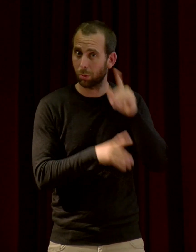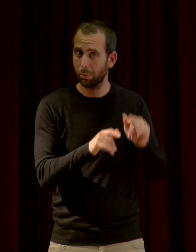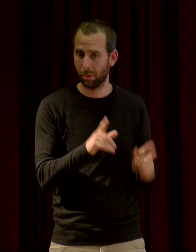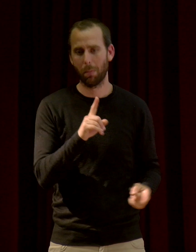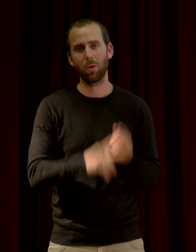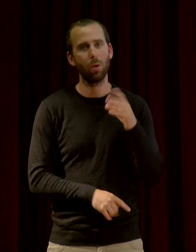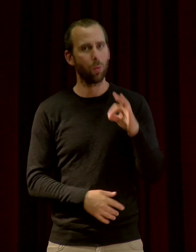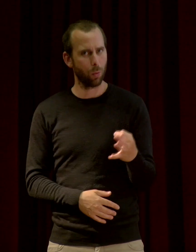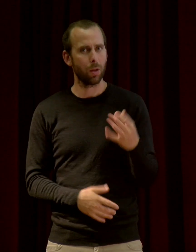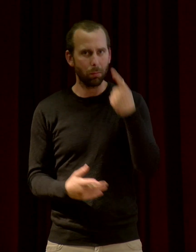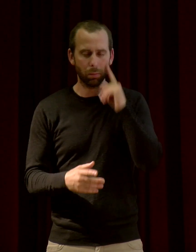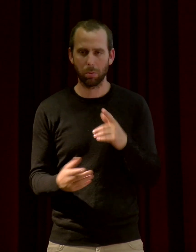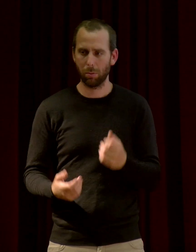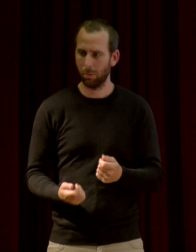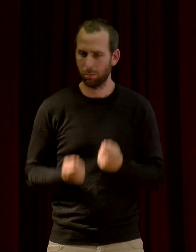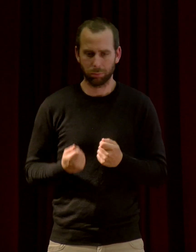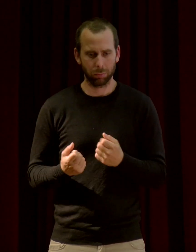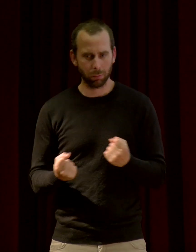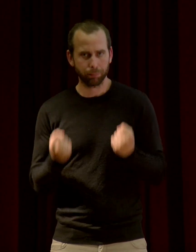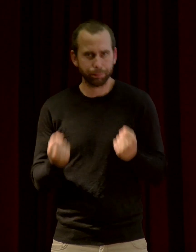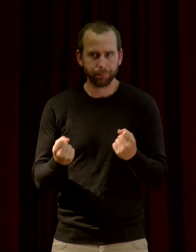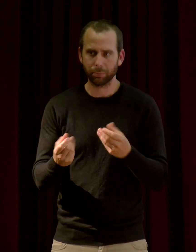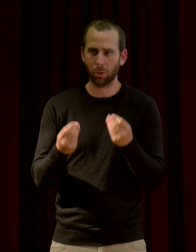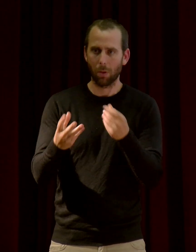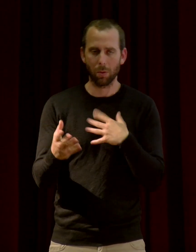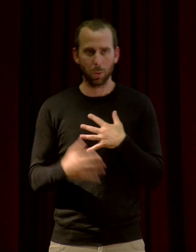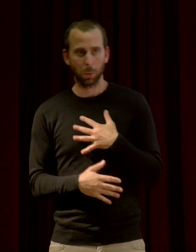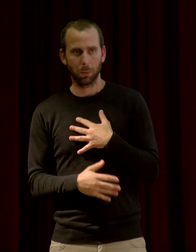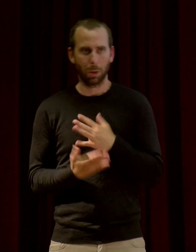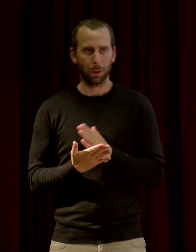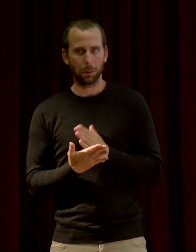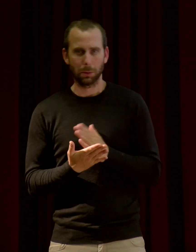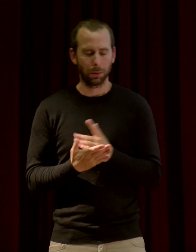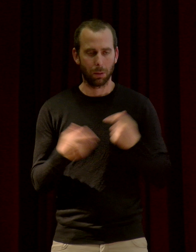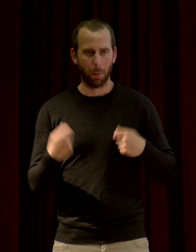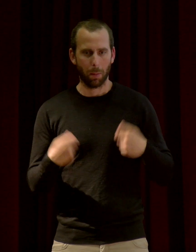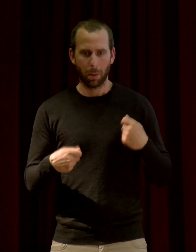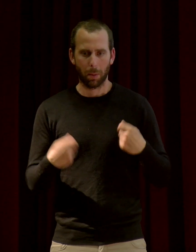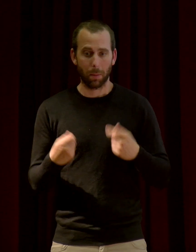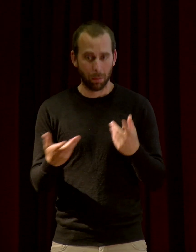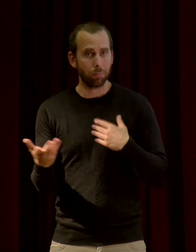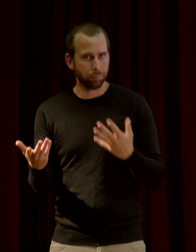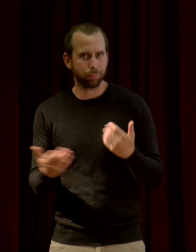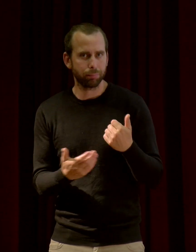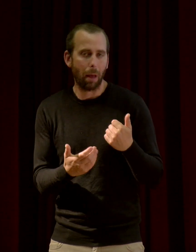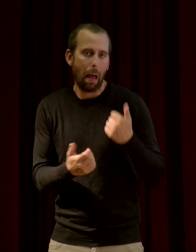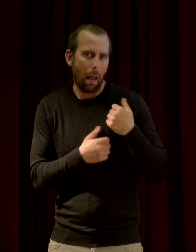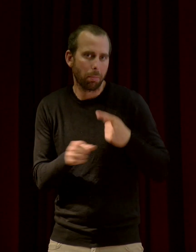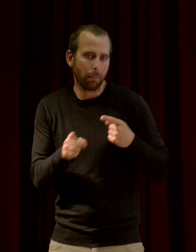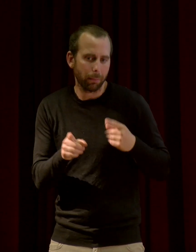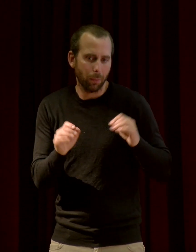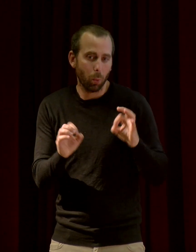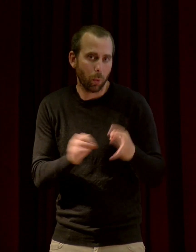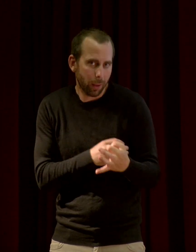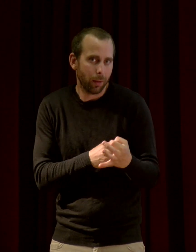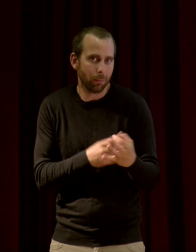de combat, probablement, de déstabilisation, le son peut être une arme de guerre et surtout que le son fait